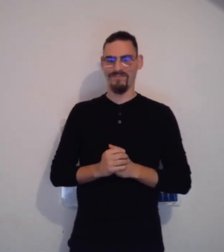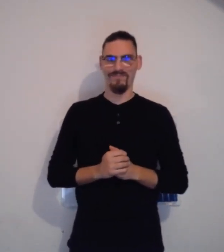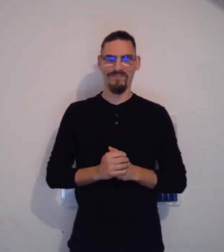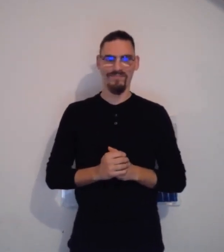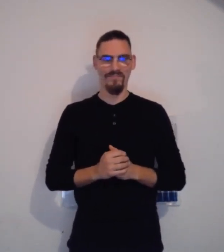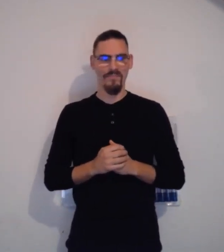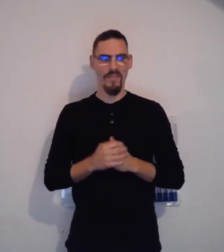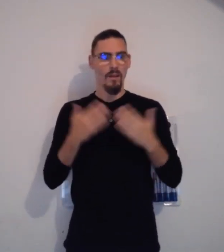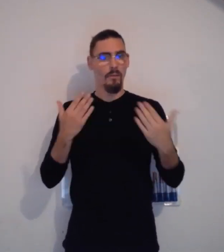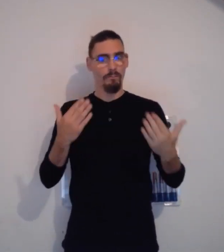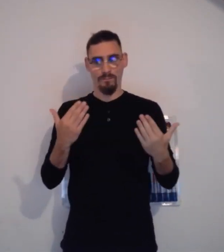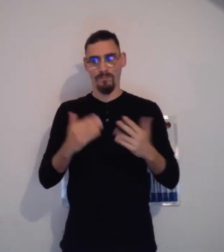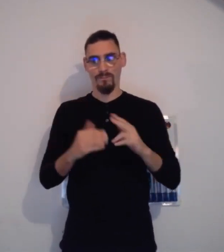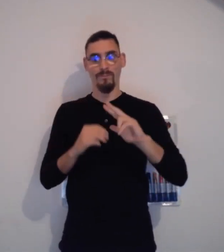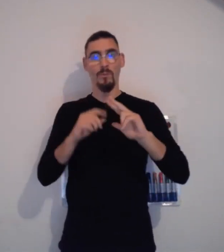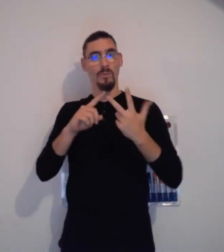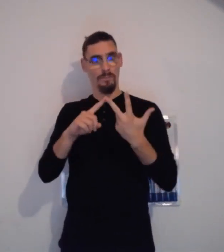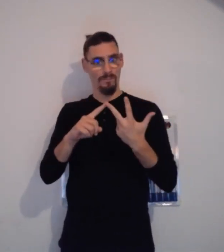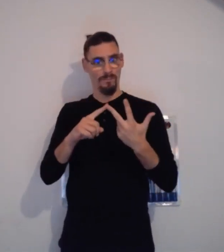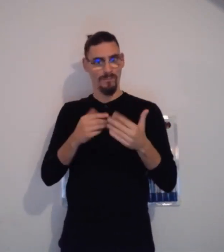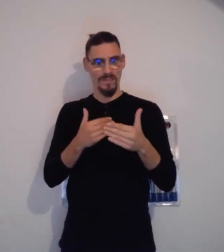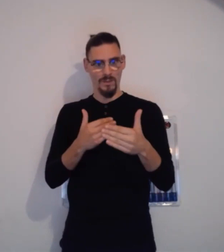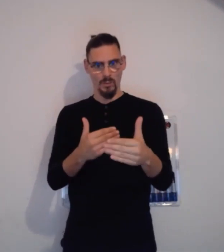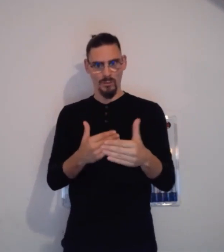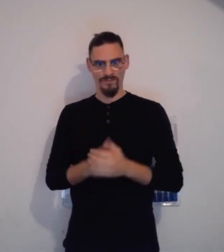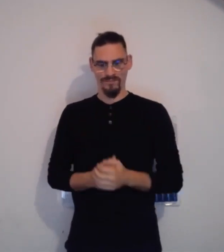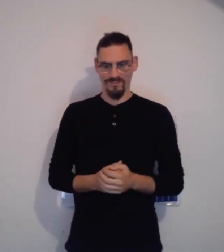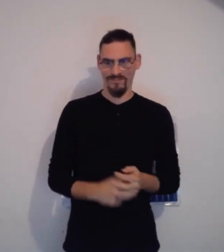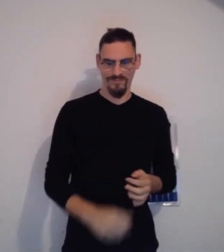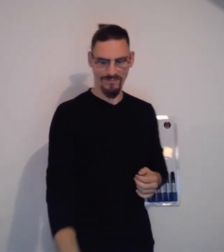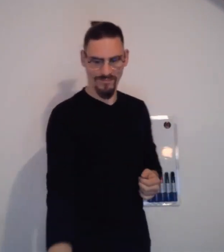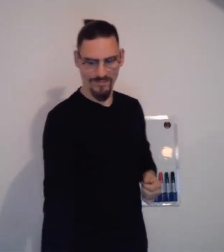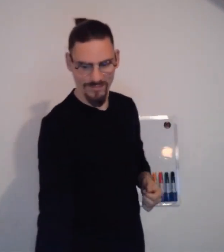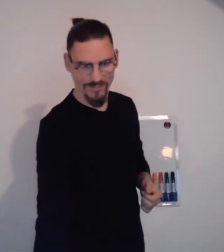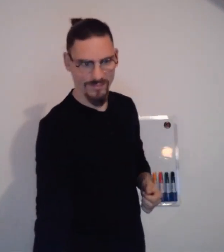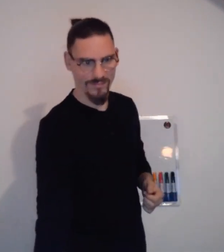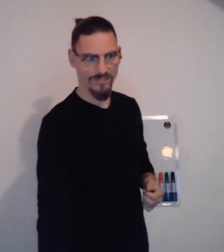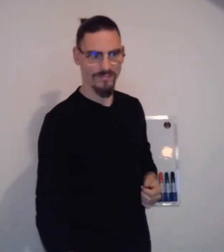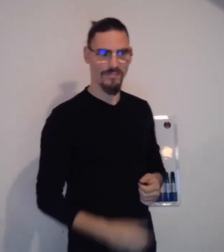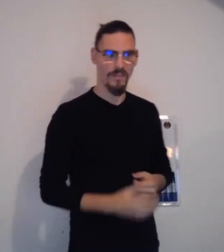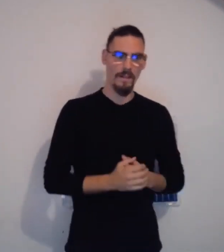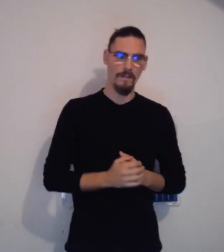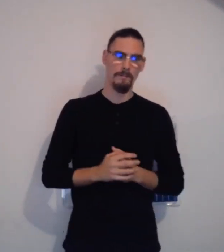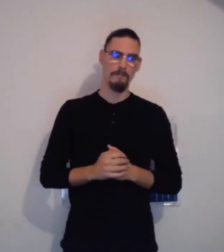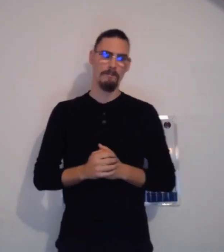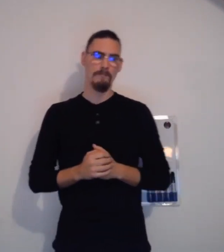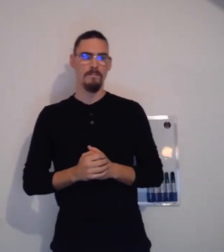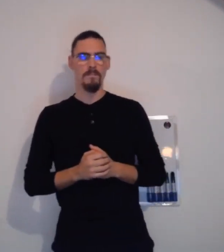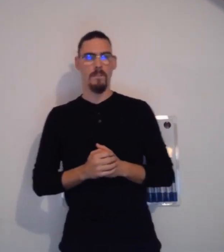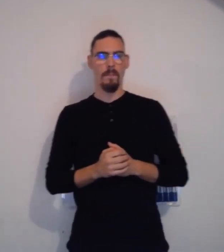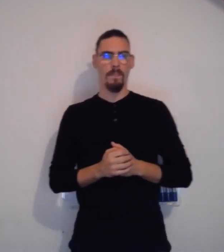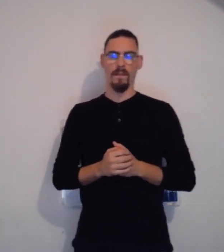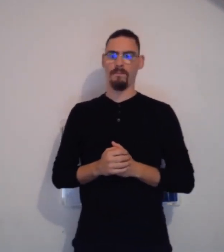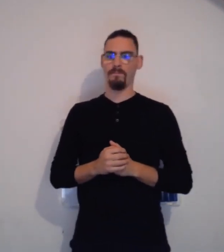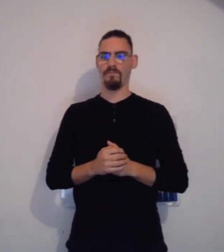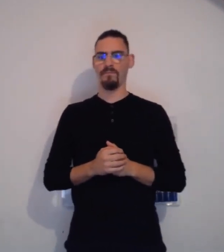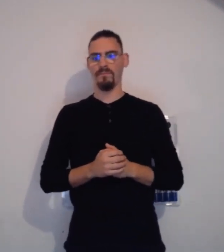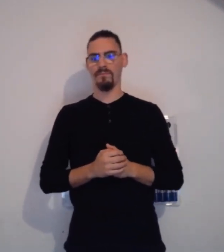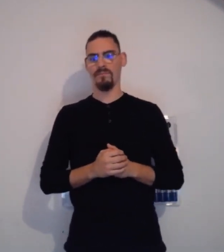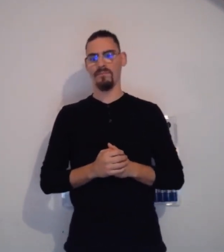'espère que tout c'est bon. Super, et bien, continue pour la troisième catégorie. Alors,